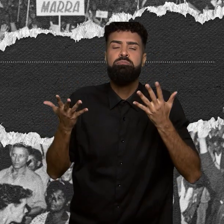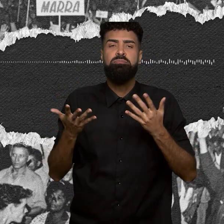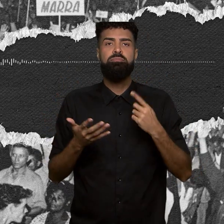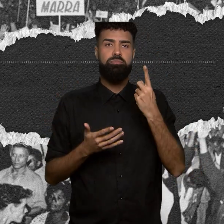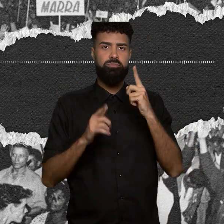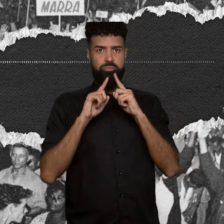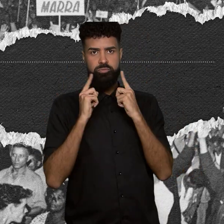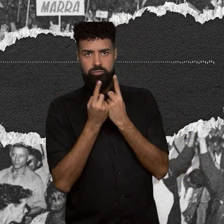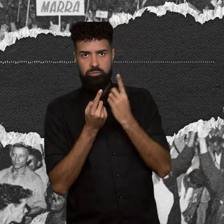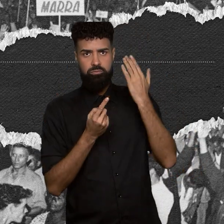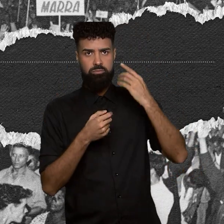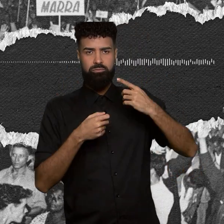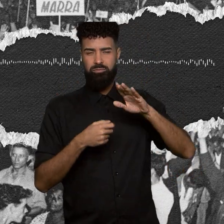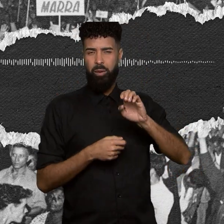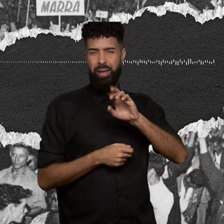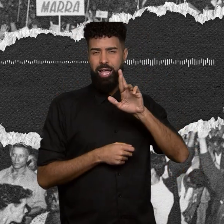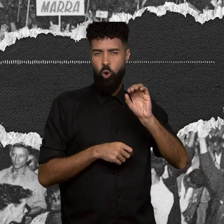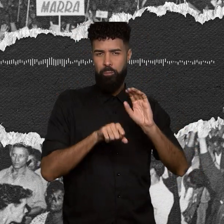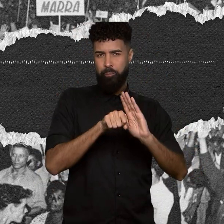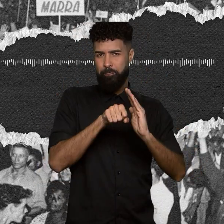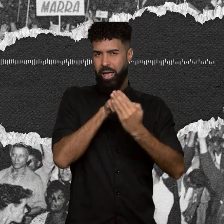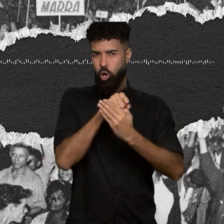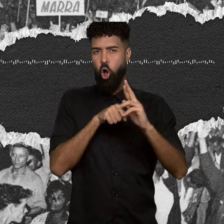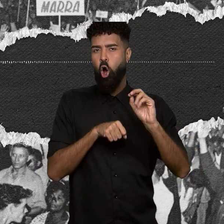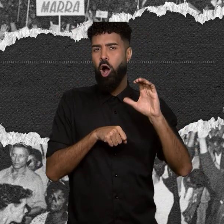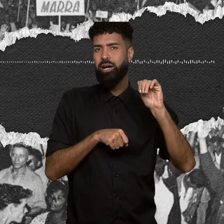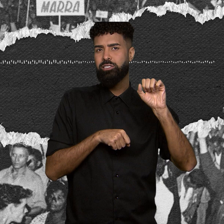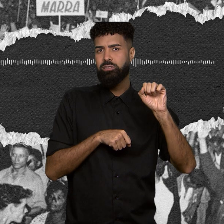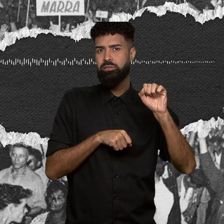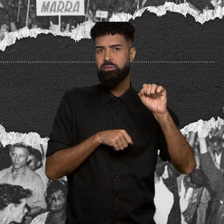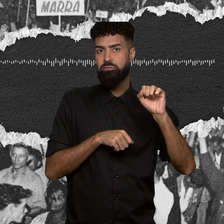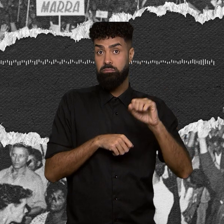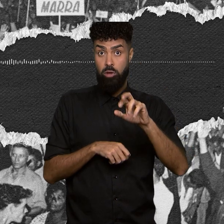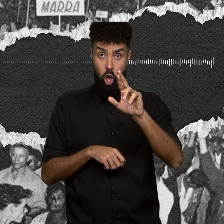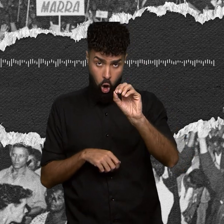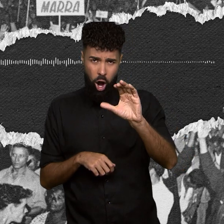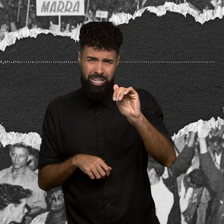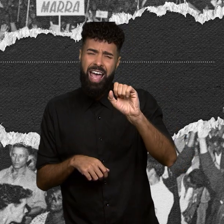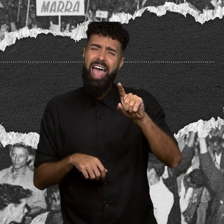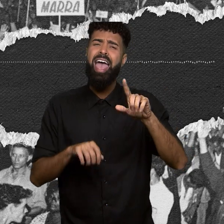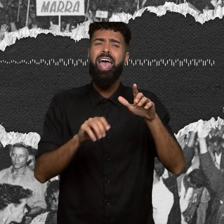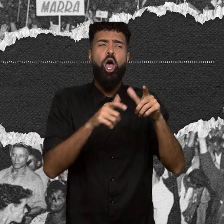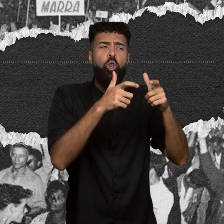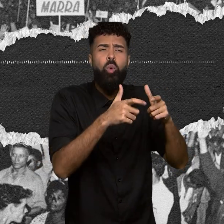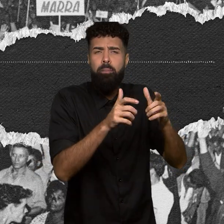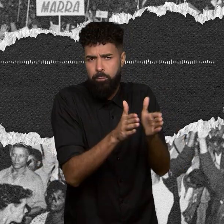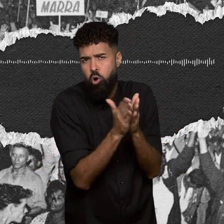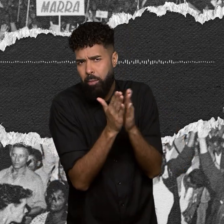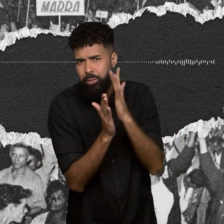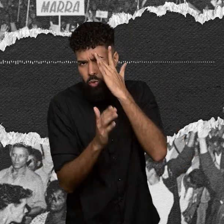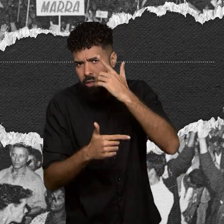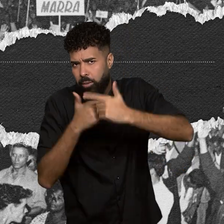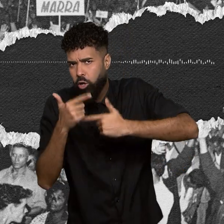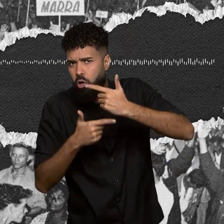das Rocas. Aí Rocas é um bairro proletário, muitos portuários. Então,